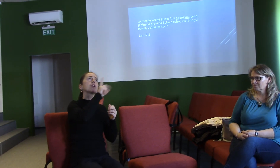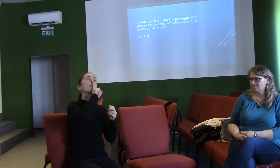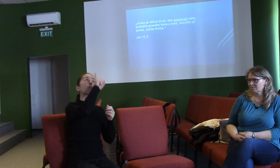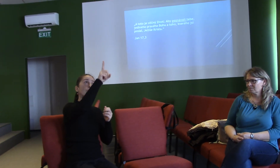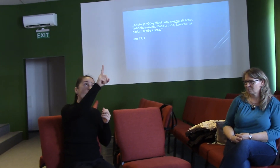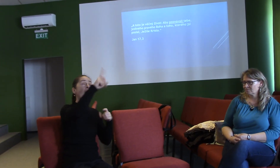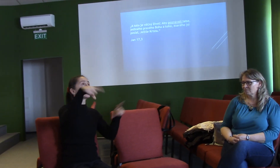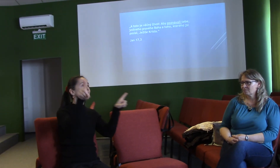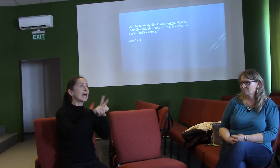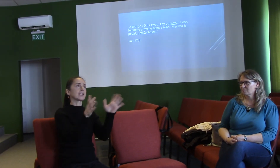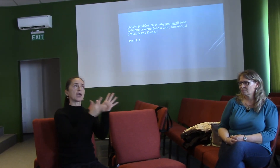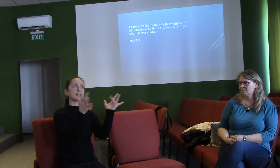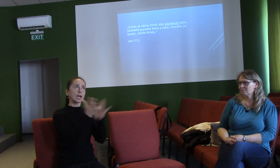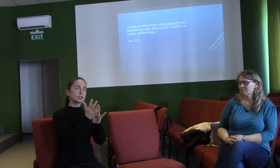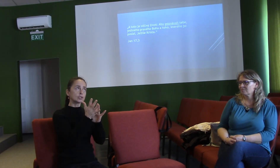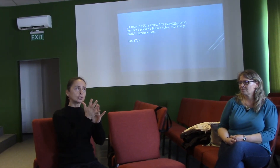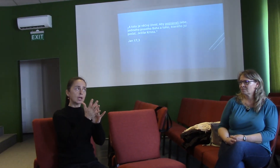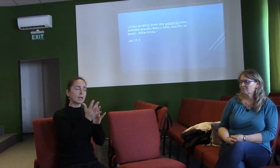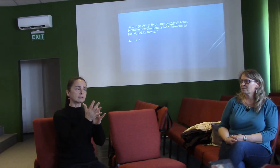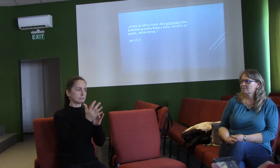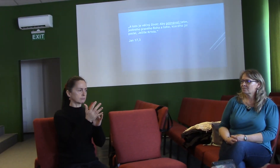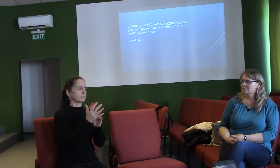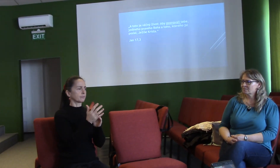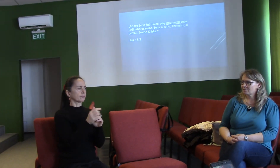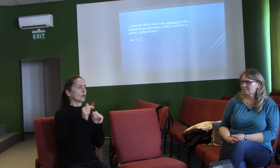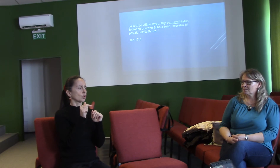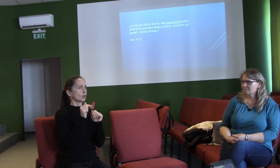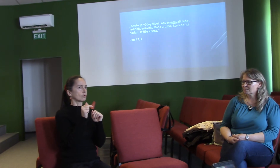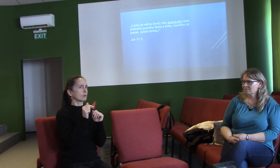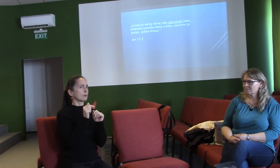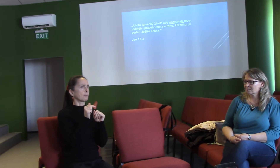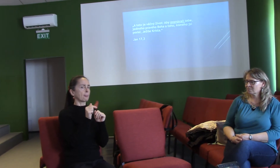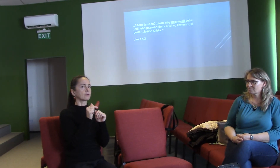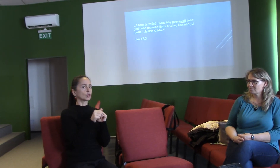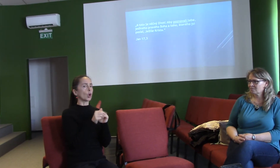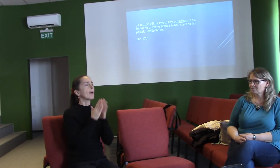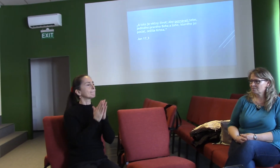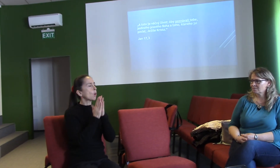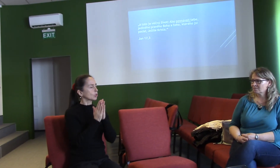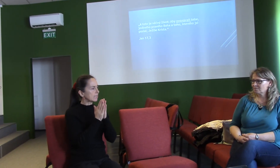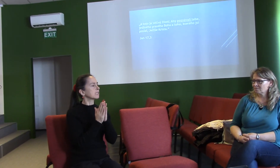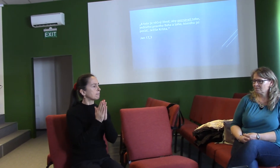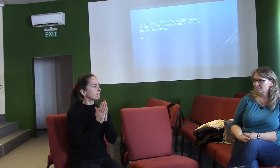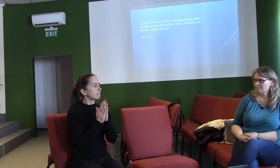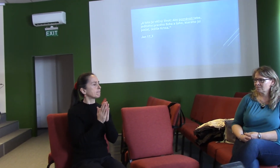Ježíše Krista. Je to z velekněžské modlitby Pána Ježíše Jan 17